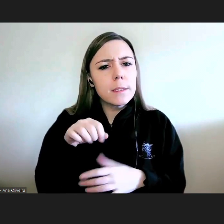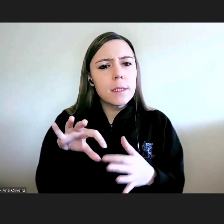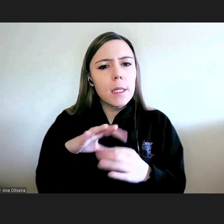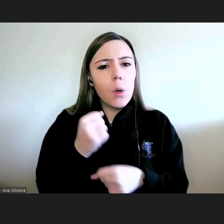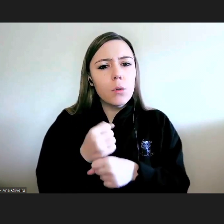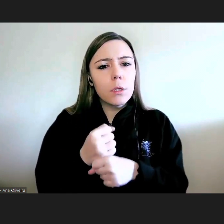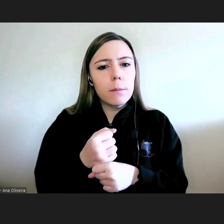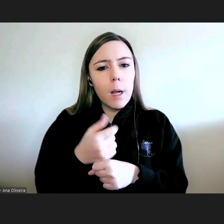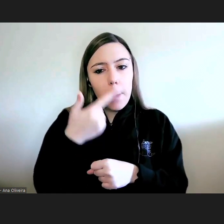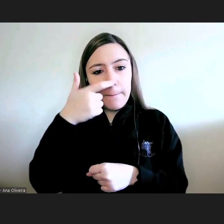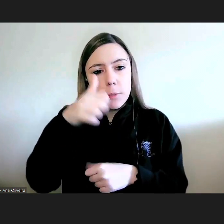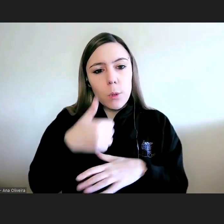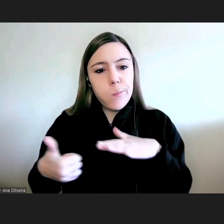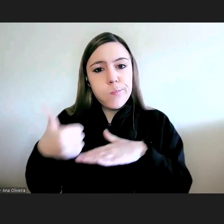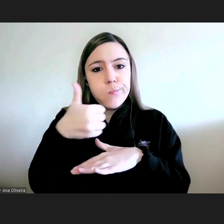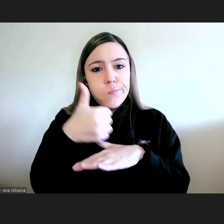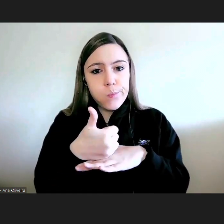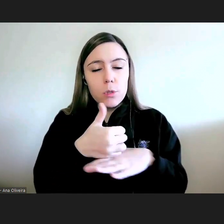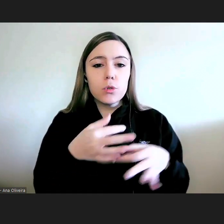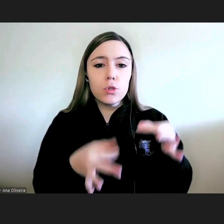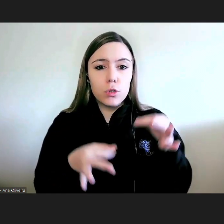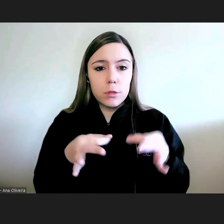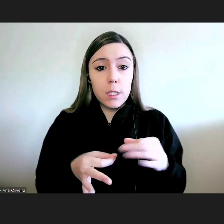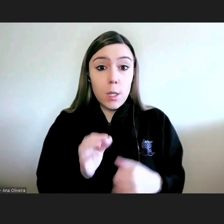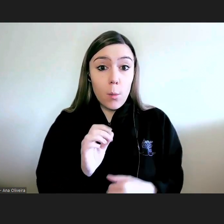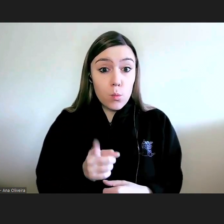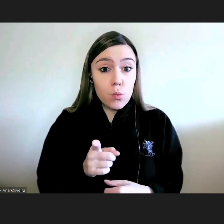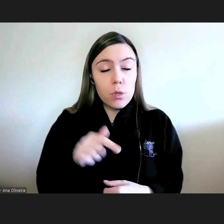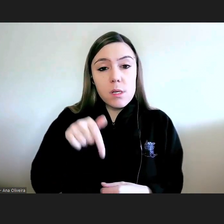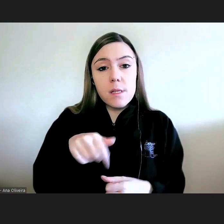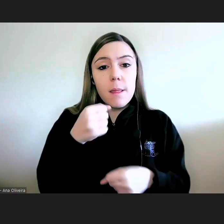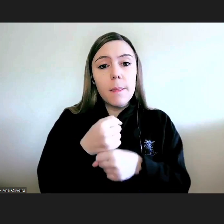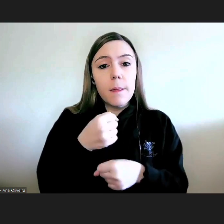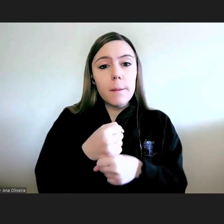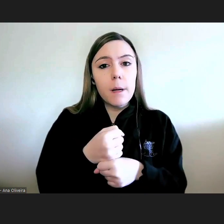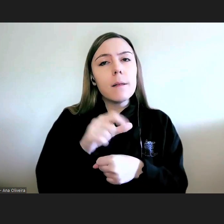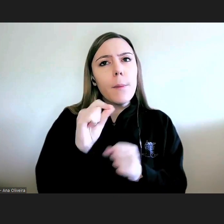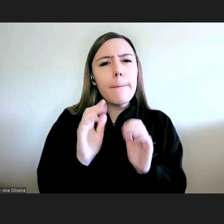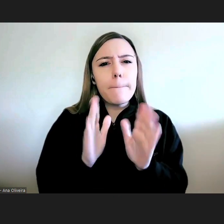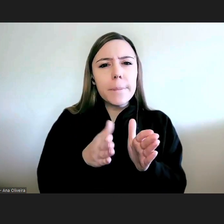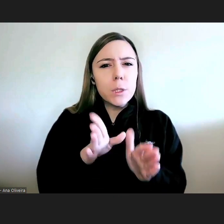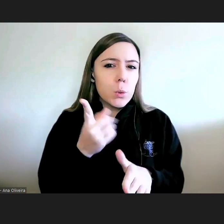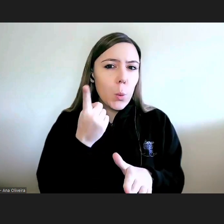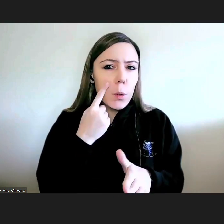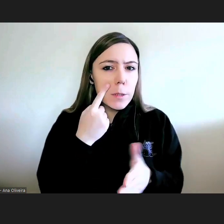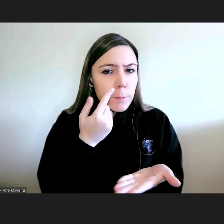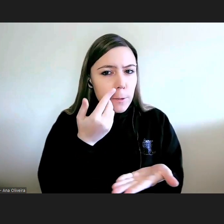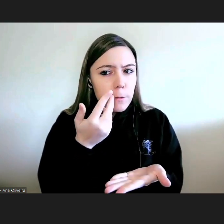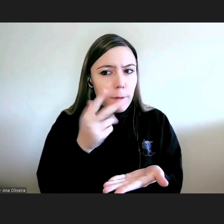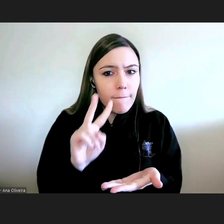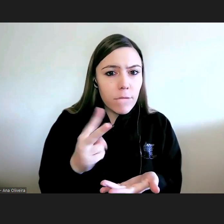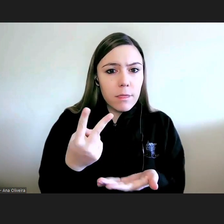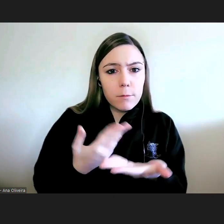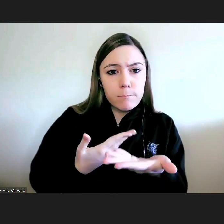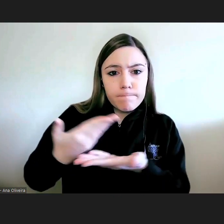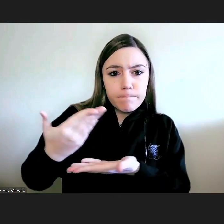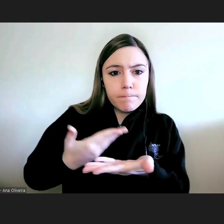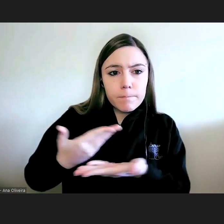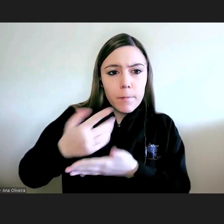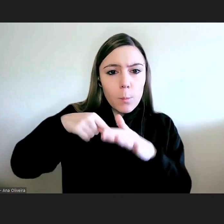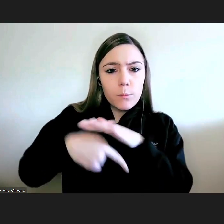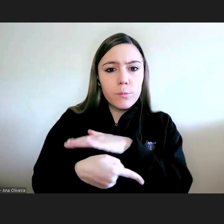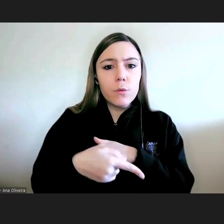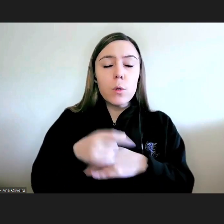trabalho do provedor de justiça por isso este trabalho implica também um conhecimento recíproco que seja o mais profundo